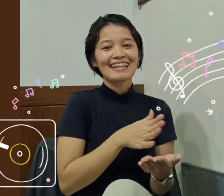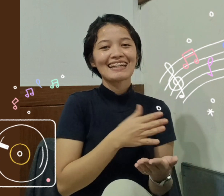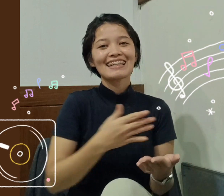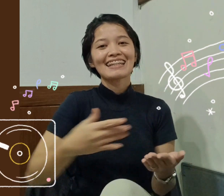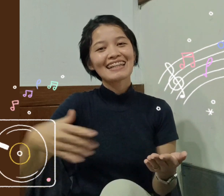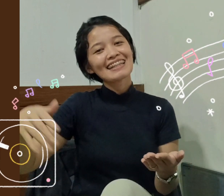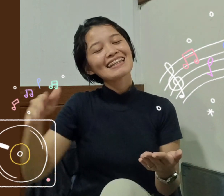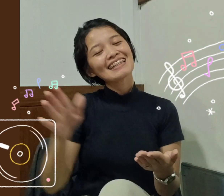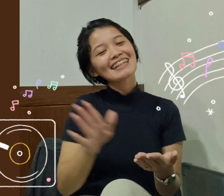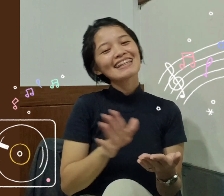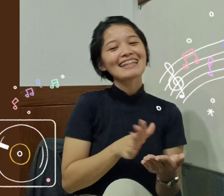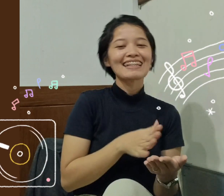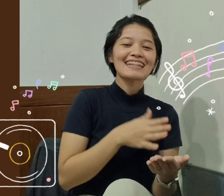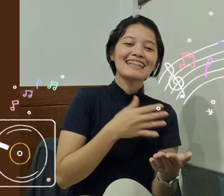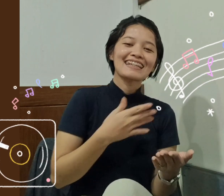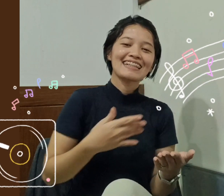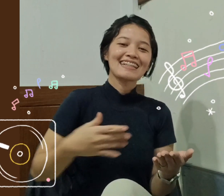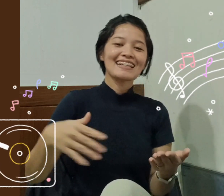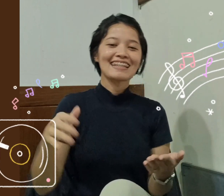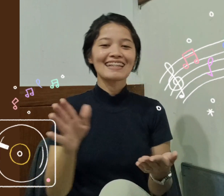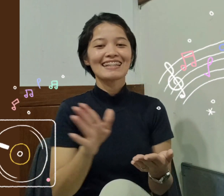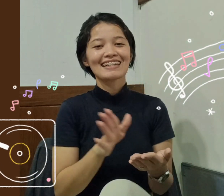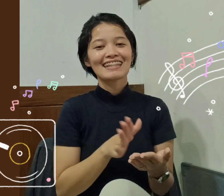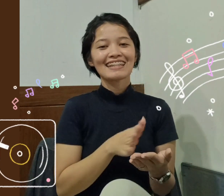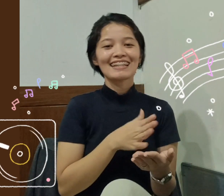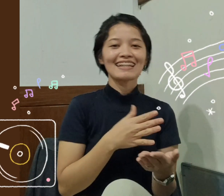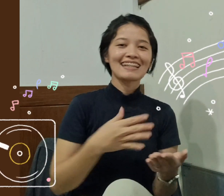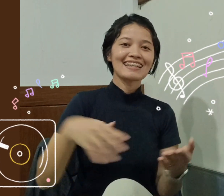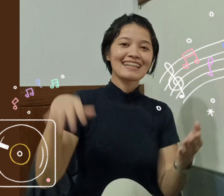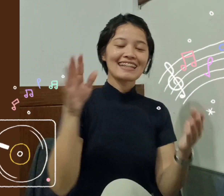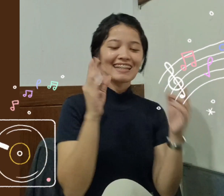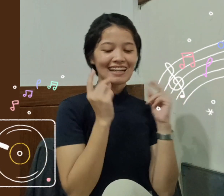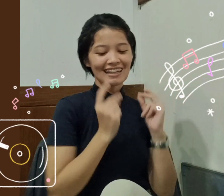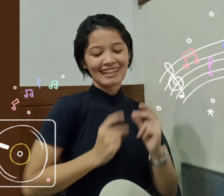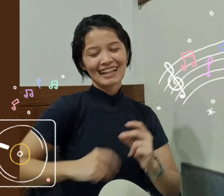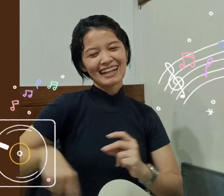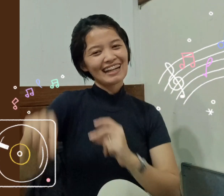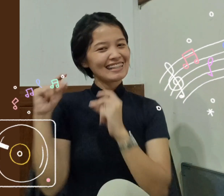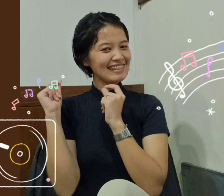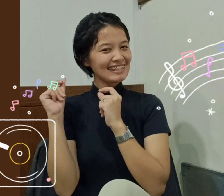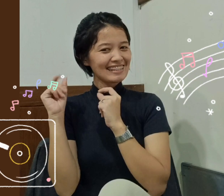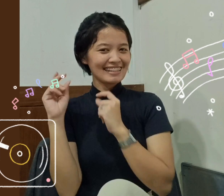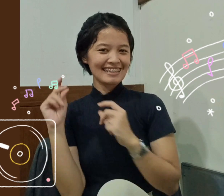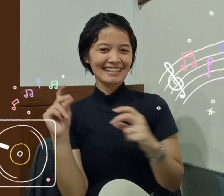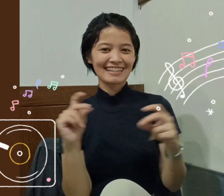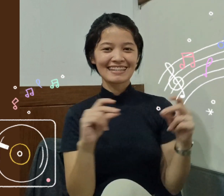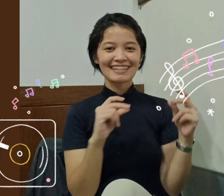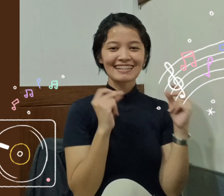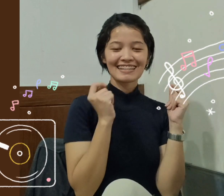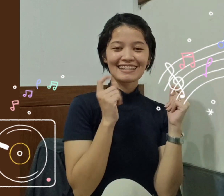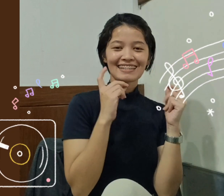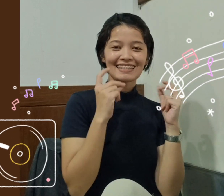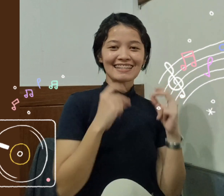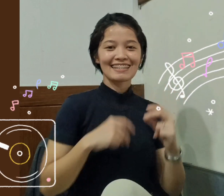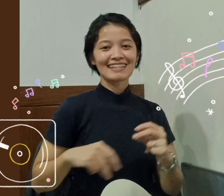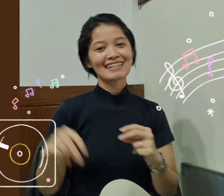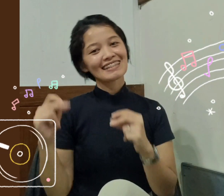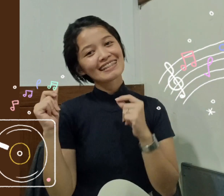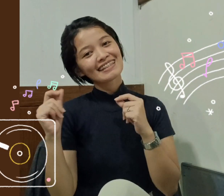-tarap-tarap Lag-tarap-tarap Lag-tarap-tarap Lag-tarap-tarap Lag-tarap